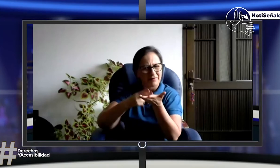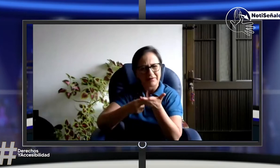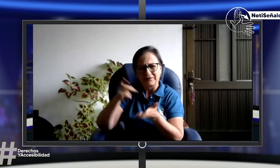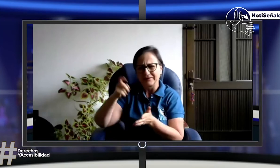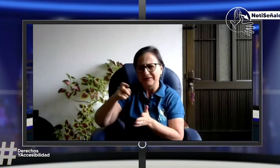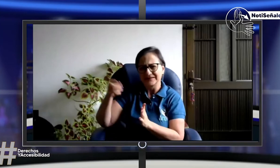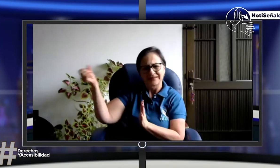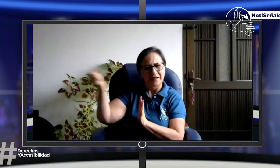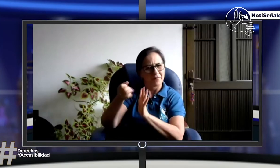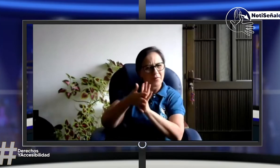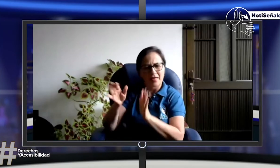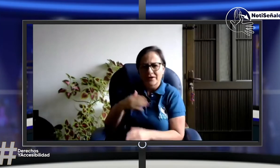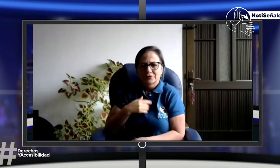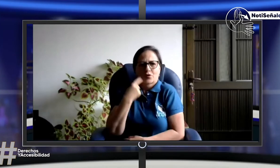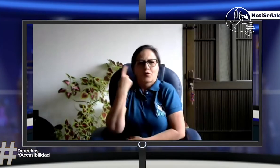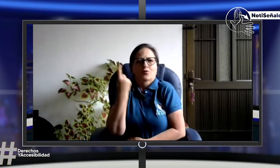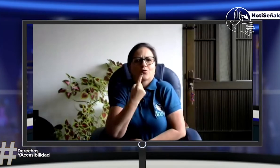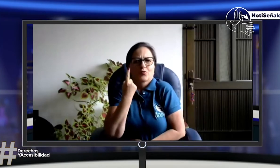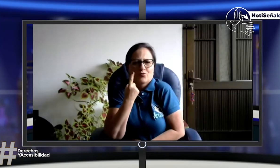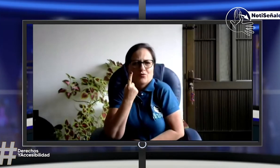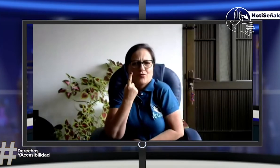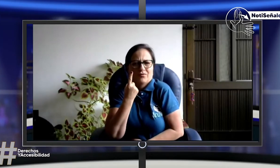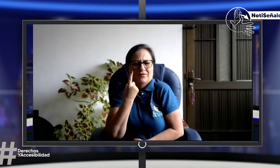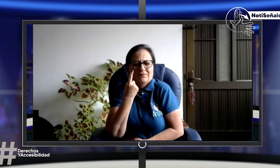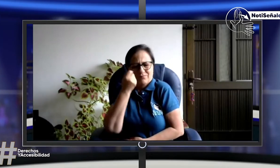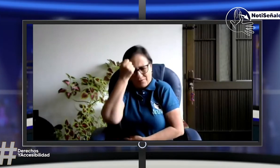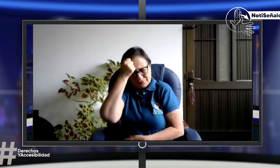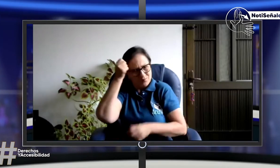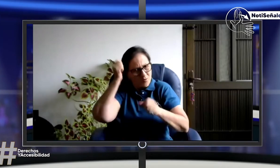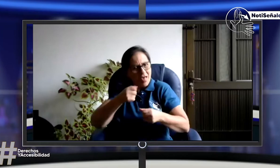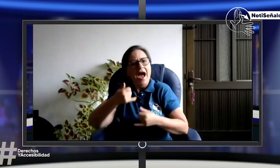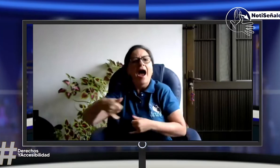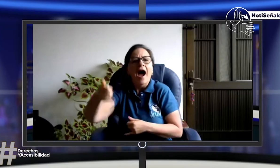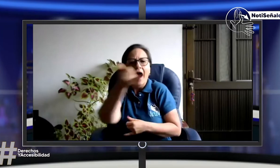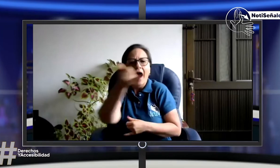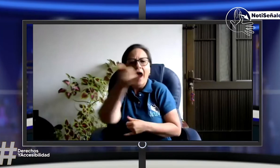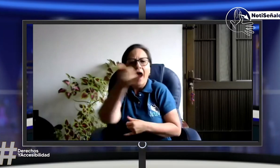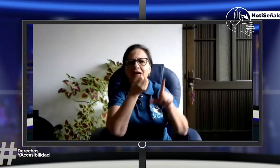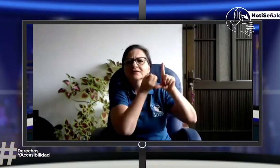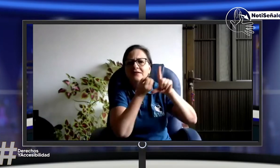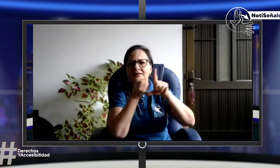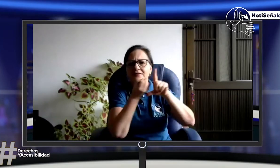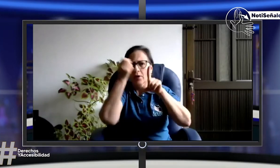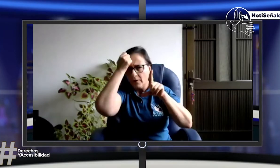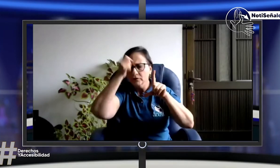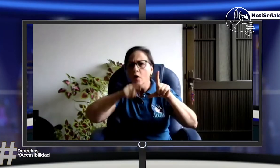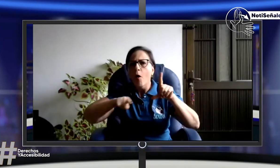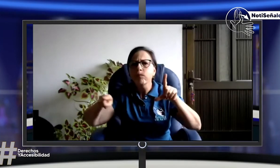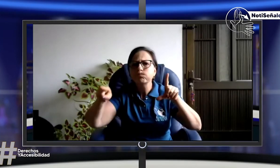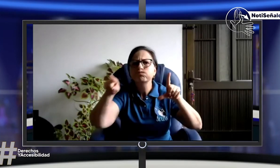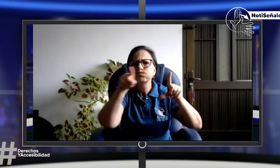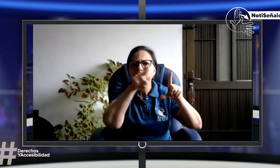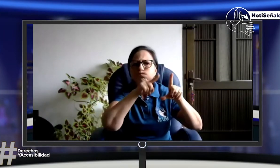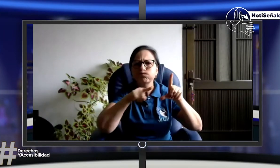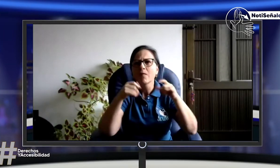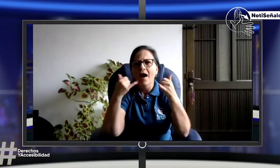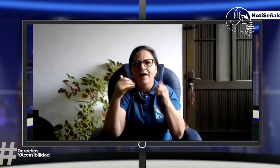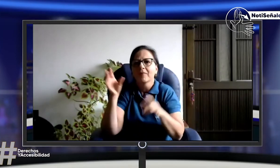no creo. Yo siento que a veces no se necesita el intérprete o el modelo, porque, por ejemplo, en los